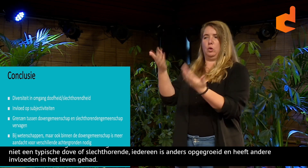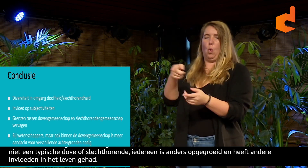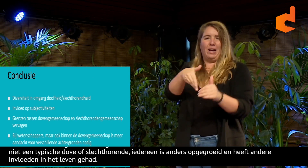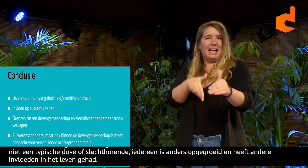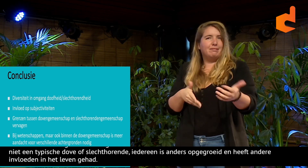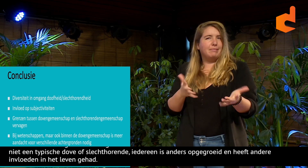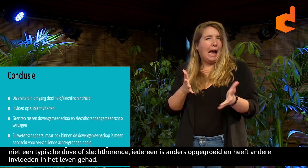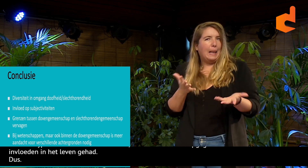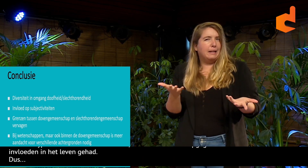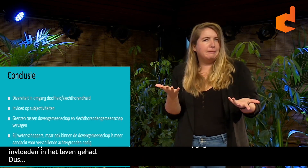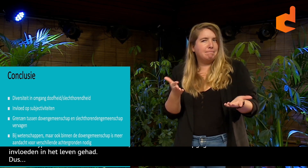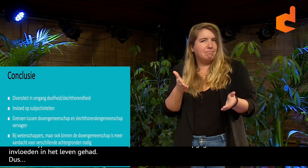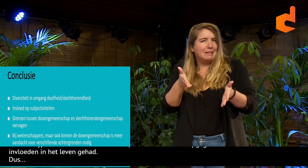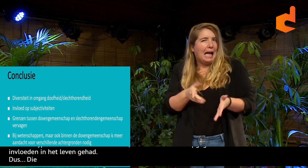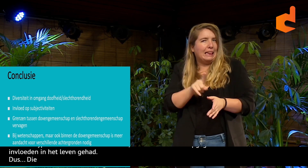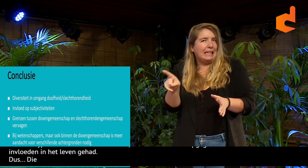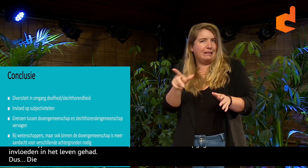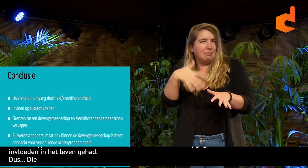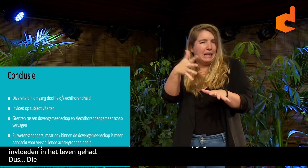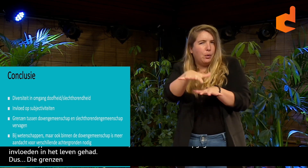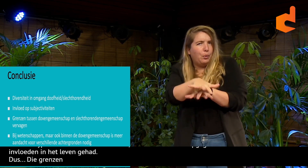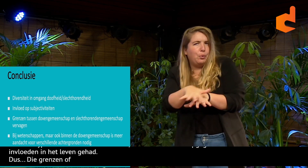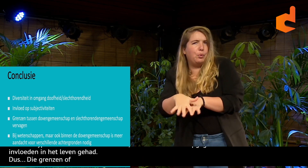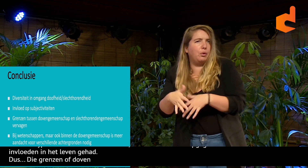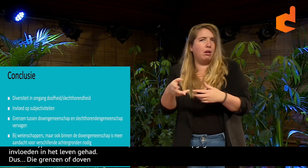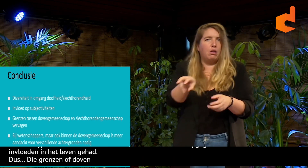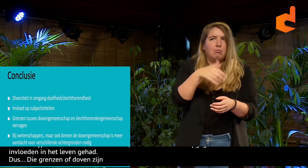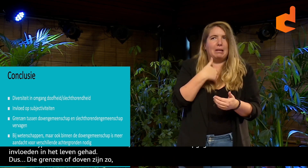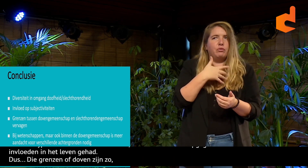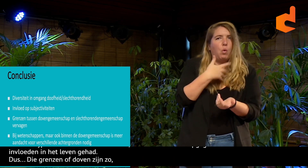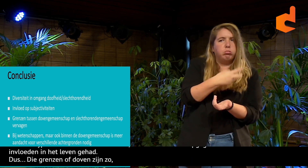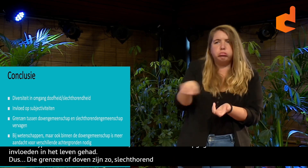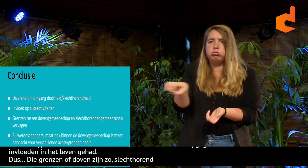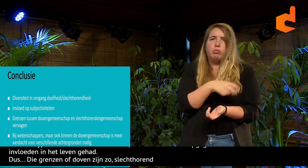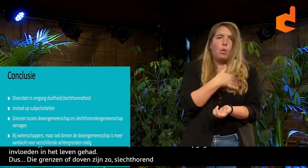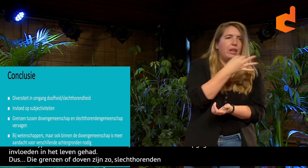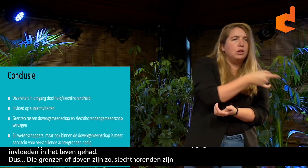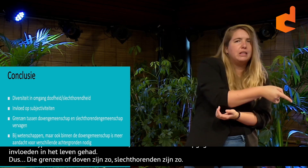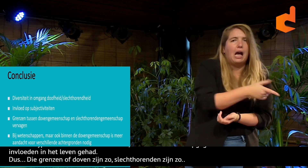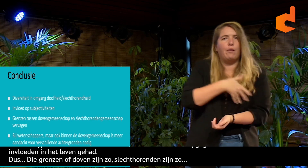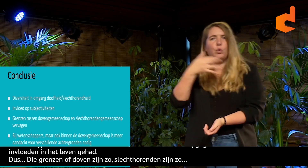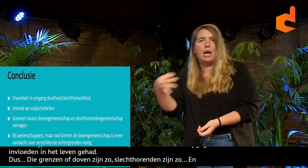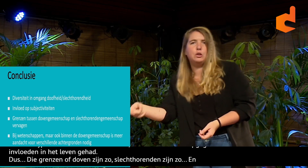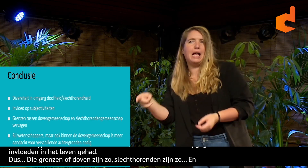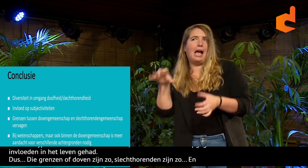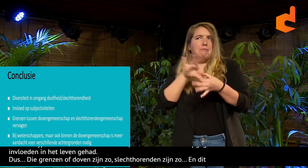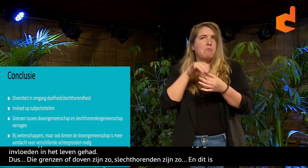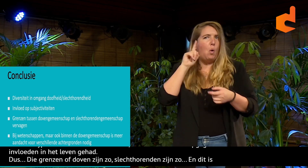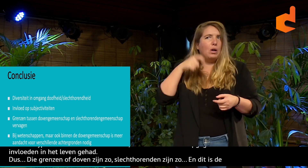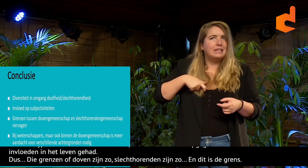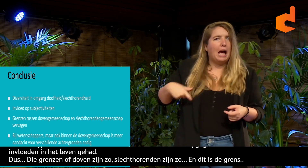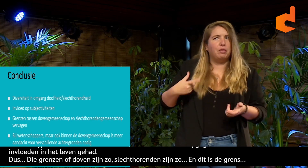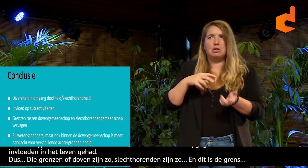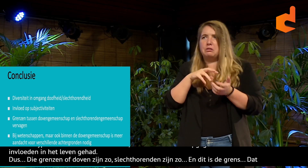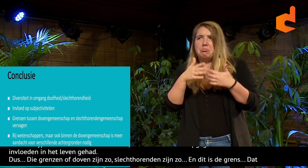Dus die grenzen, tenminste, doven zijn zo, slechthorenden zijn zo, en dit is de grens, die bestaat niet. Dat is veel meer